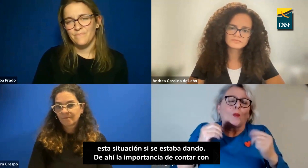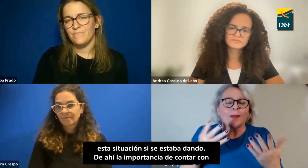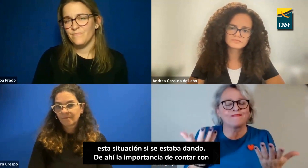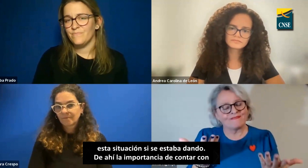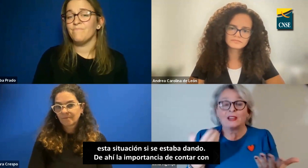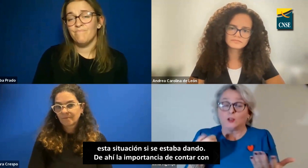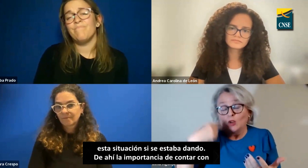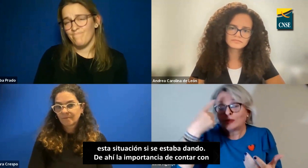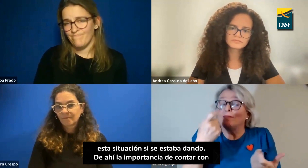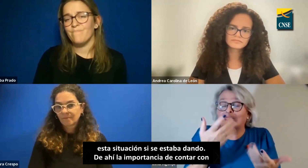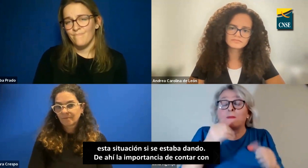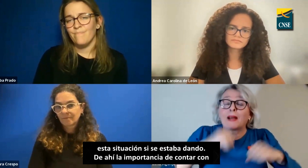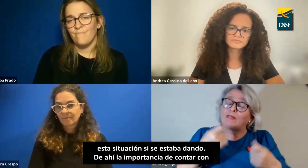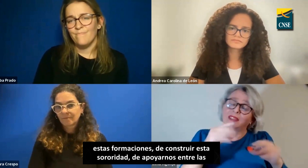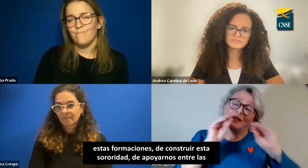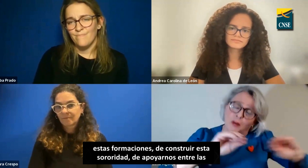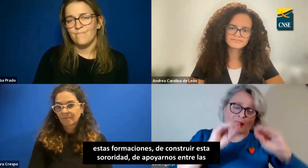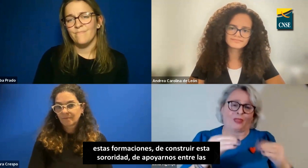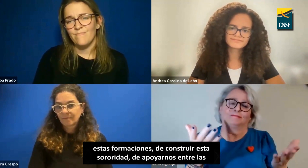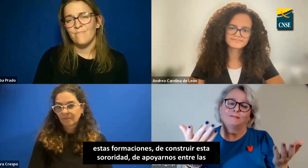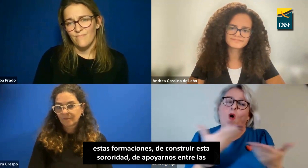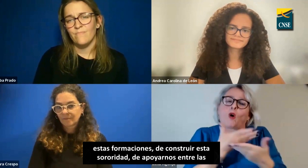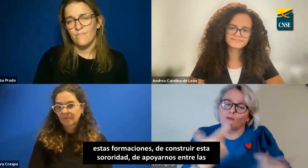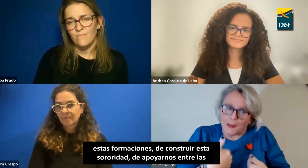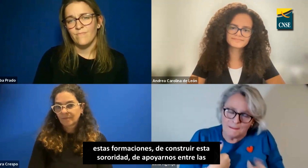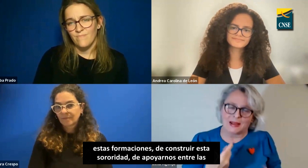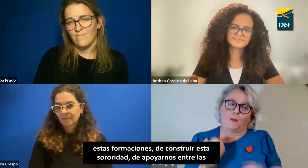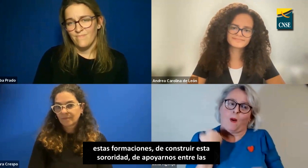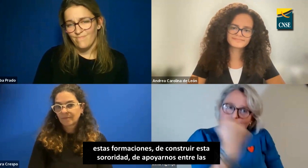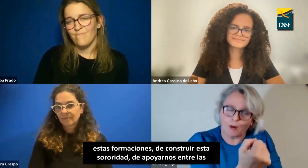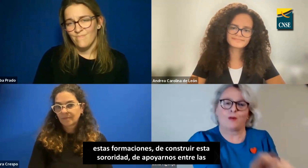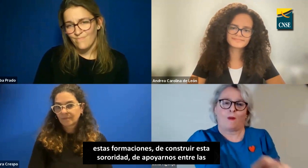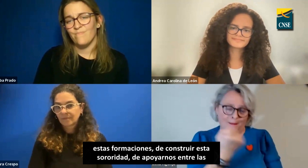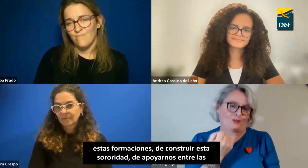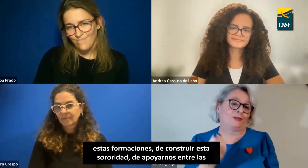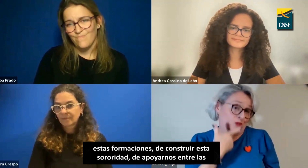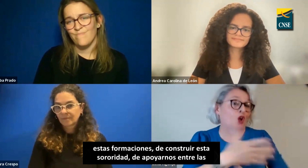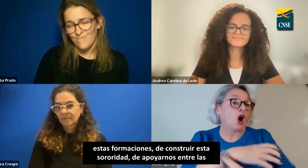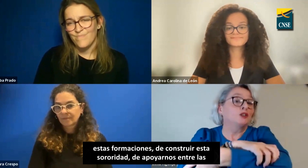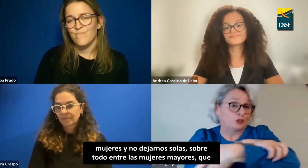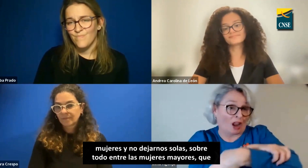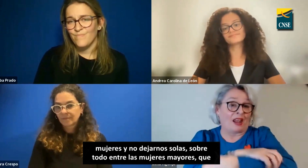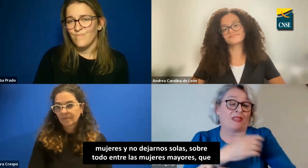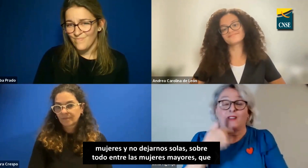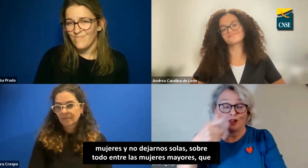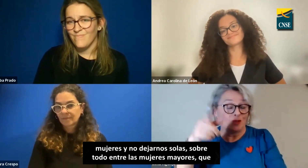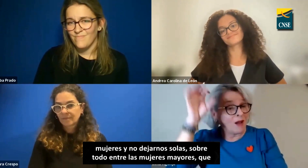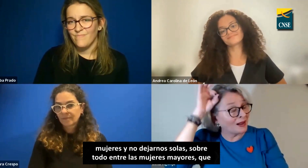dando. De ahí la importancia de contar con estas formaciones, de construir esta sororidad, de apoyarnos entre las mujeres y no dejarnos